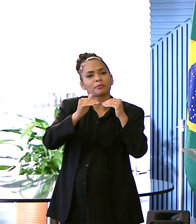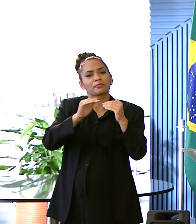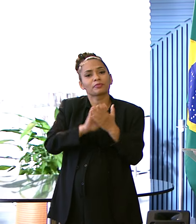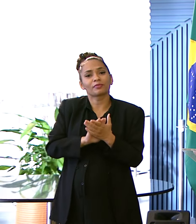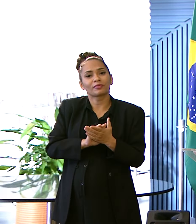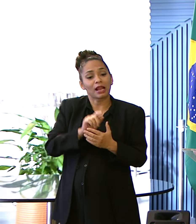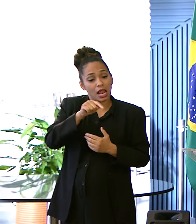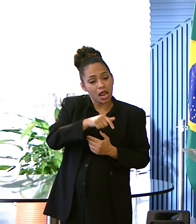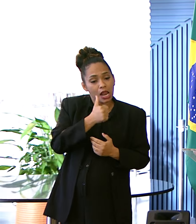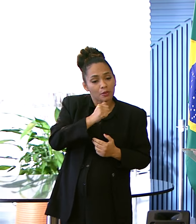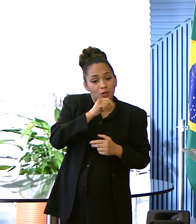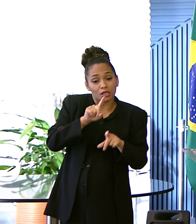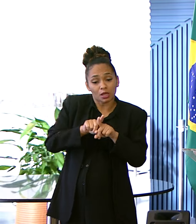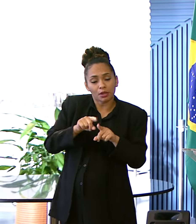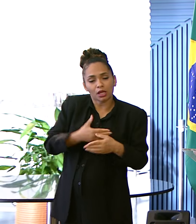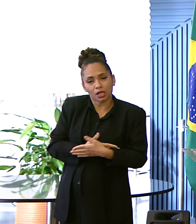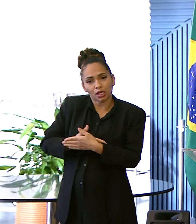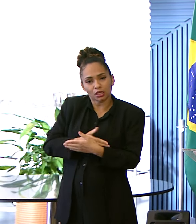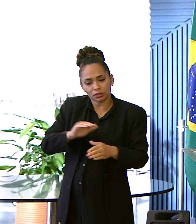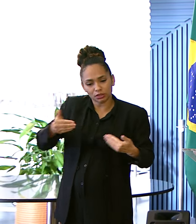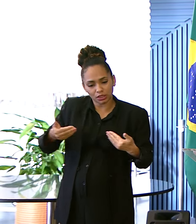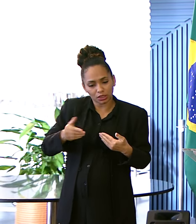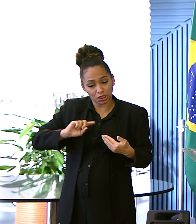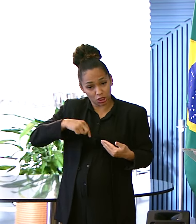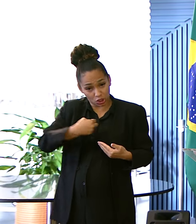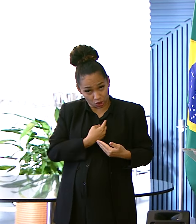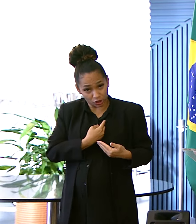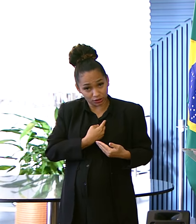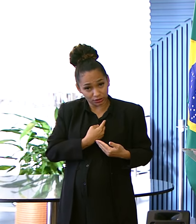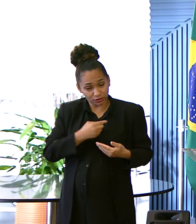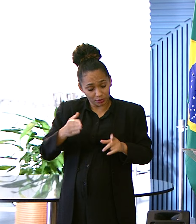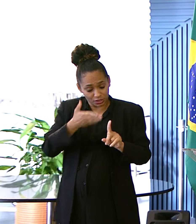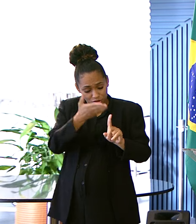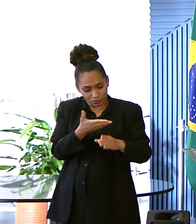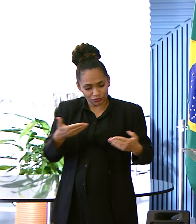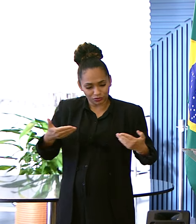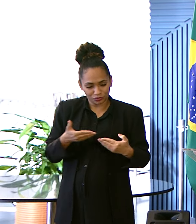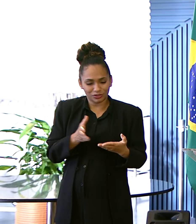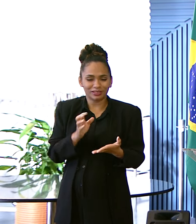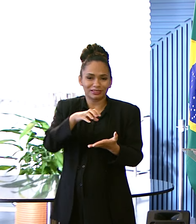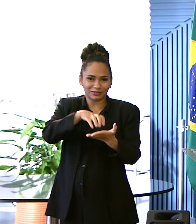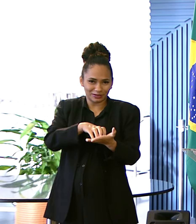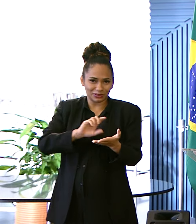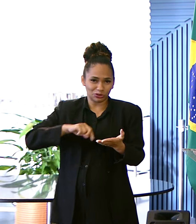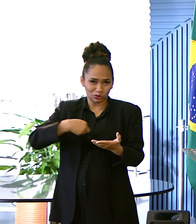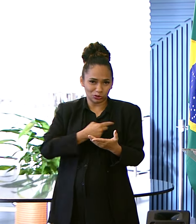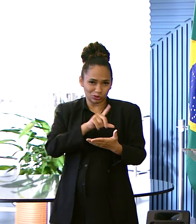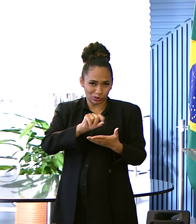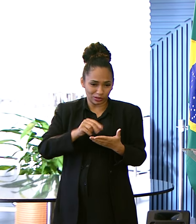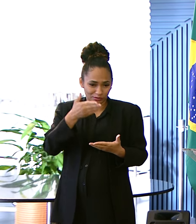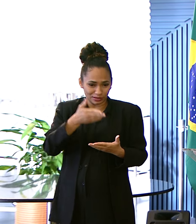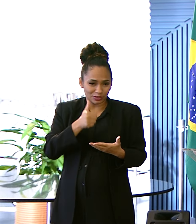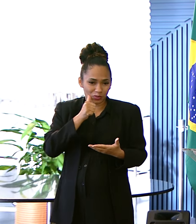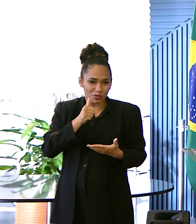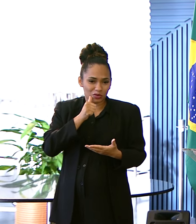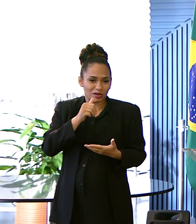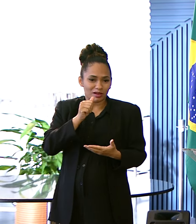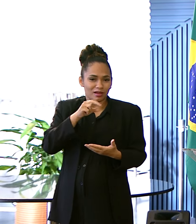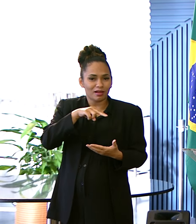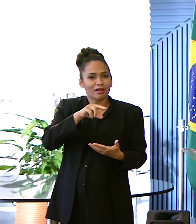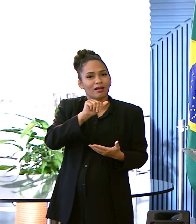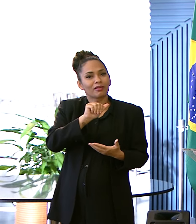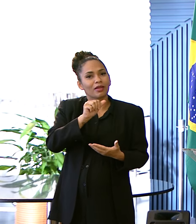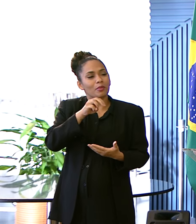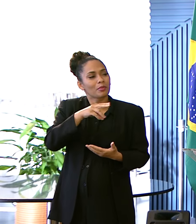mãe E essa criança Que a gente homenageia hoje É essa maternidade Que a gente escolheu É essa mulher Ana Nery Que nós